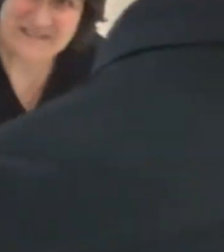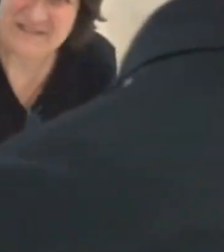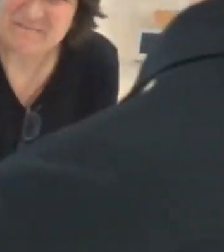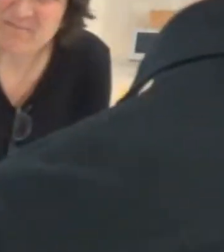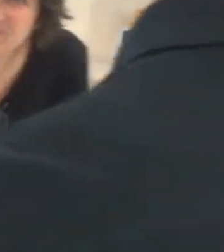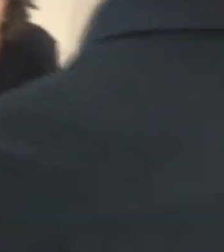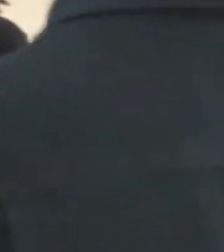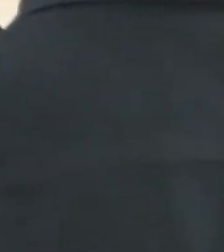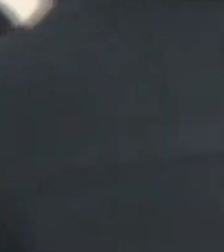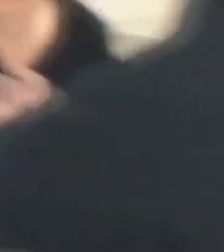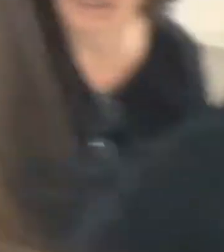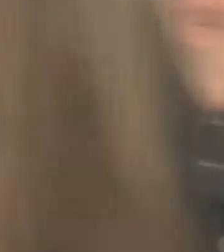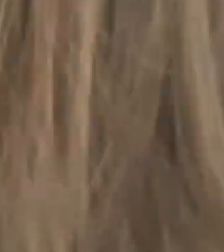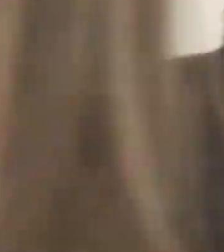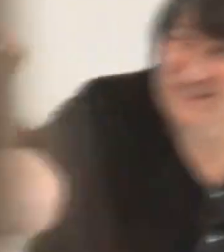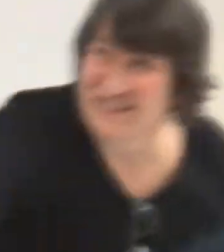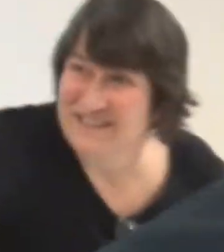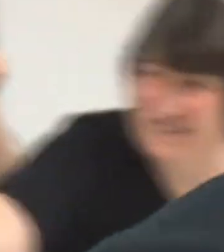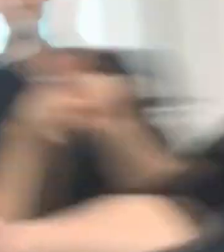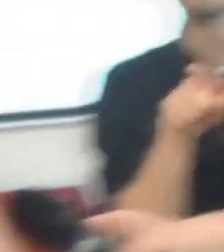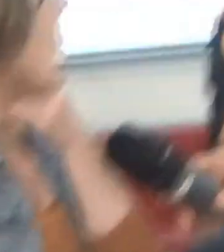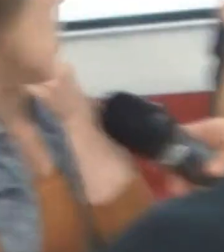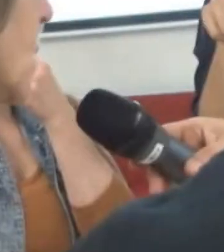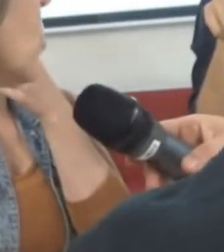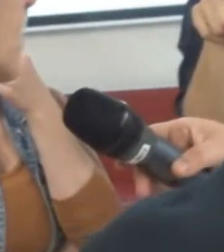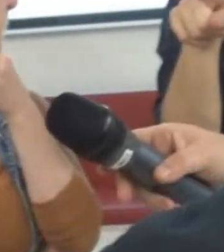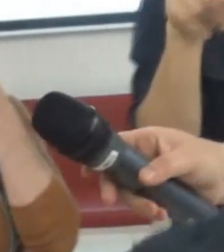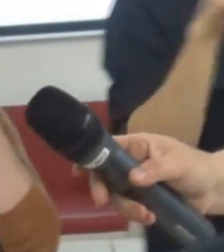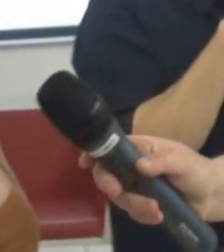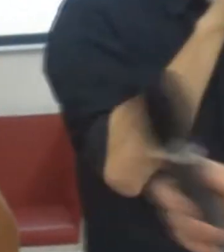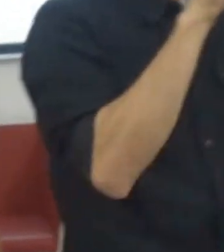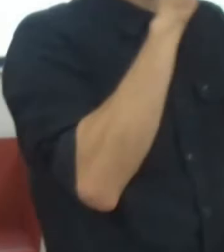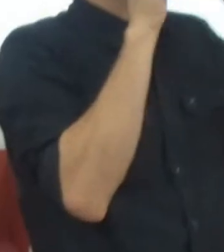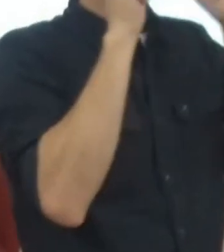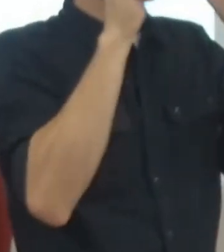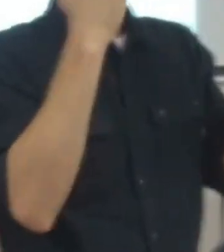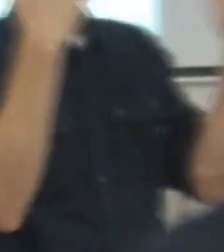architektuře musu přidat... V té architektuře akustikát.